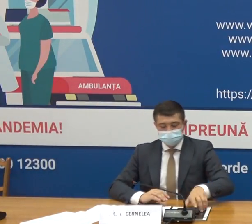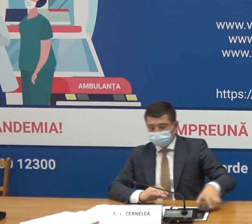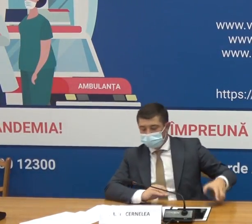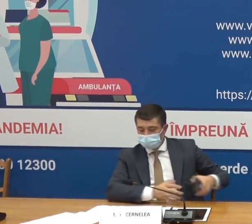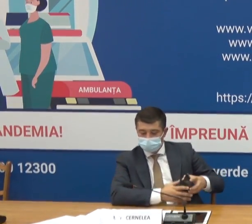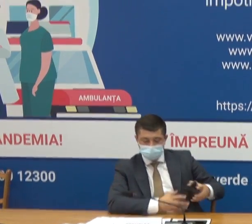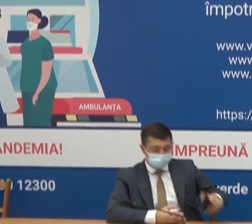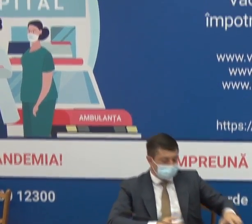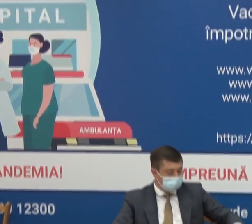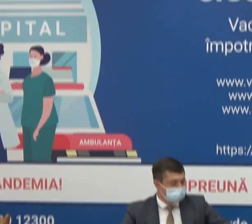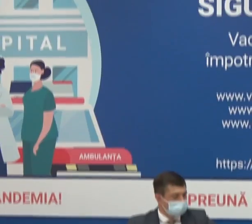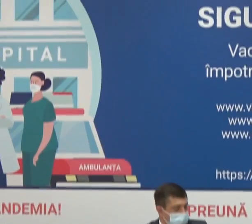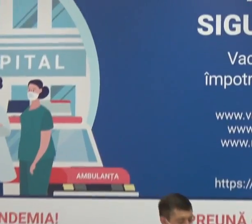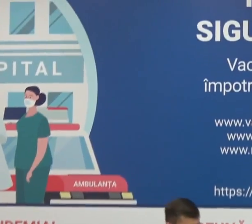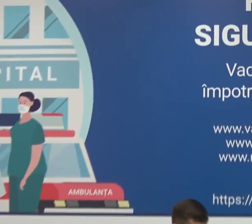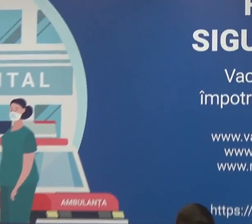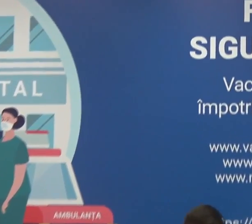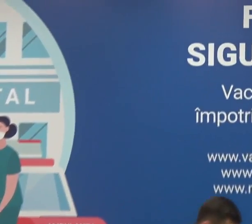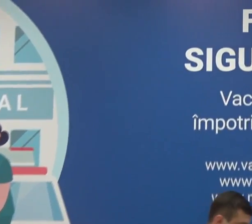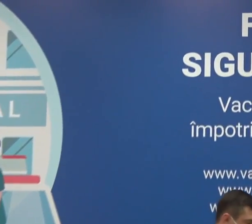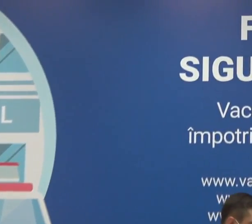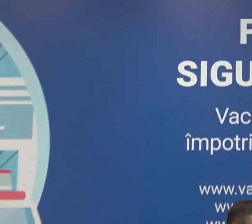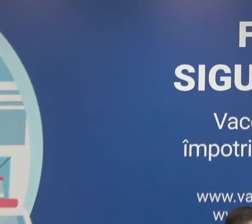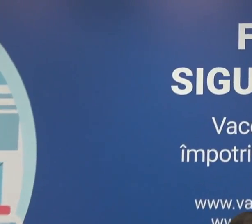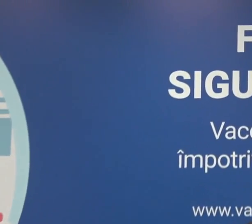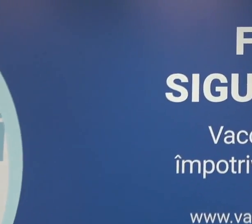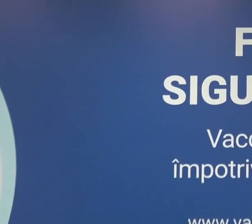frumos pentru vă mulțumim frumos pentru vă